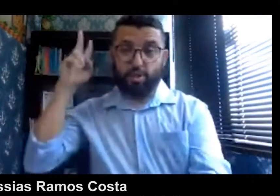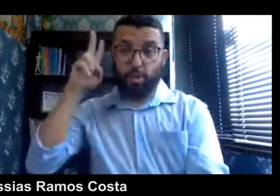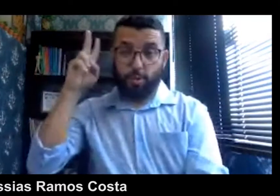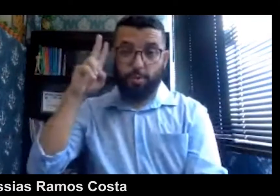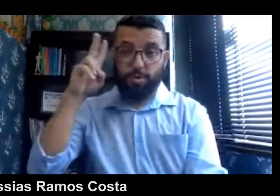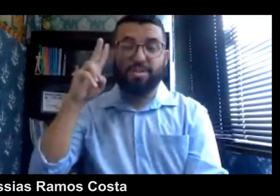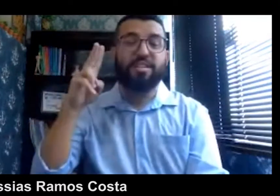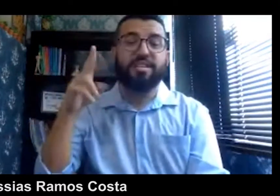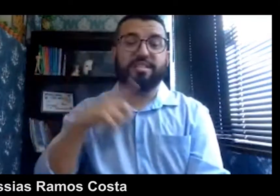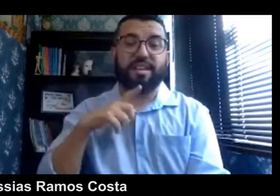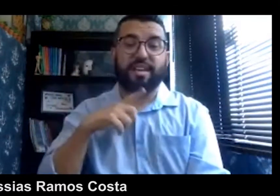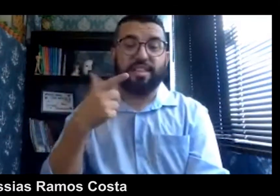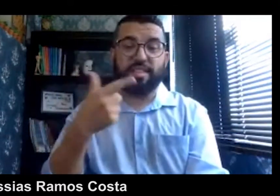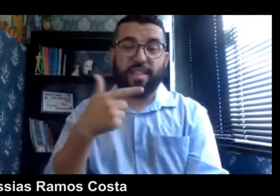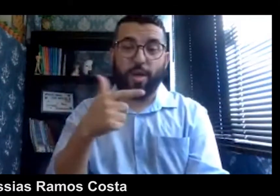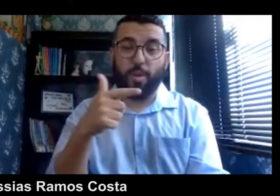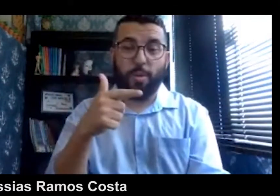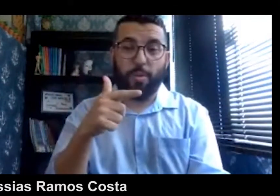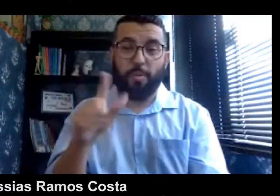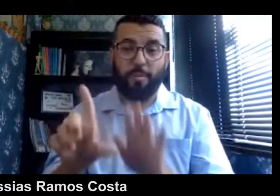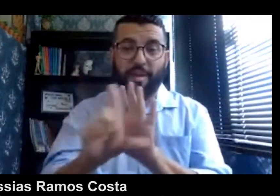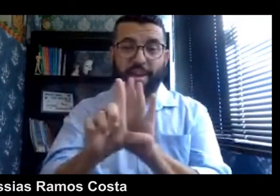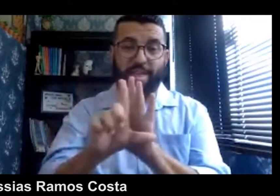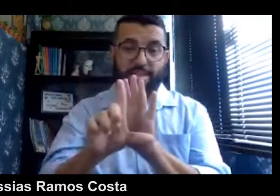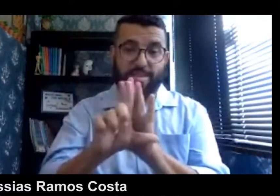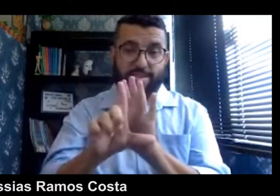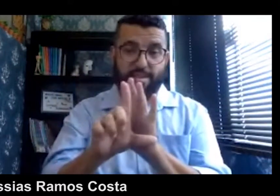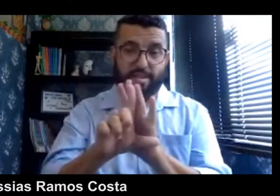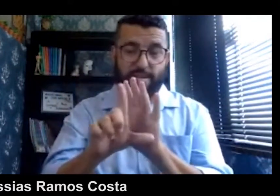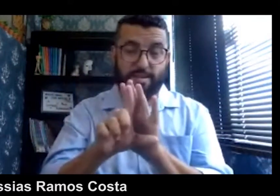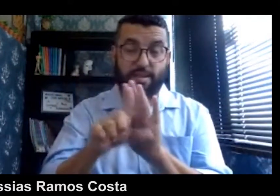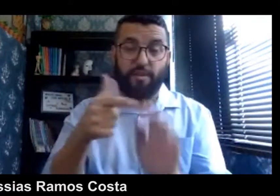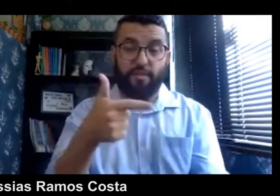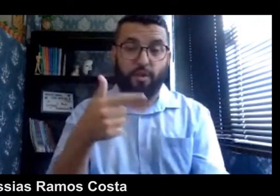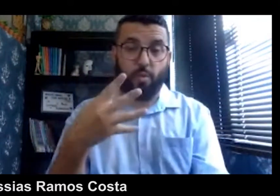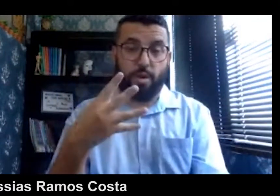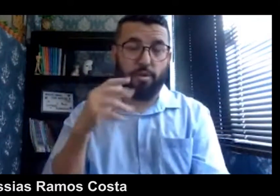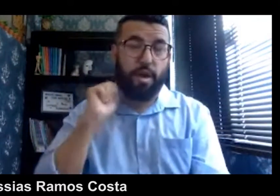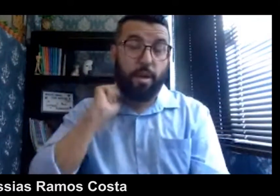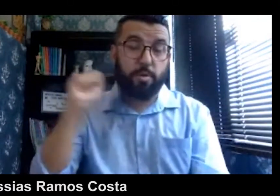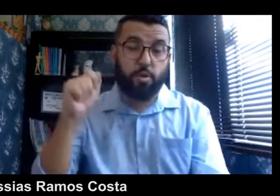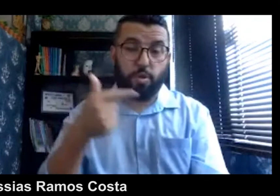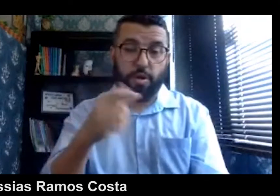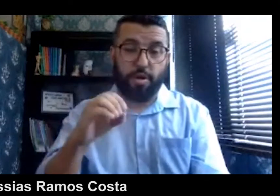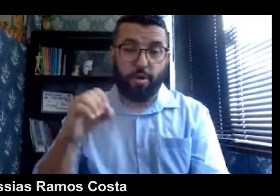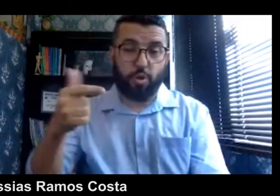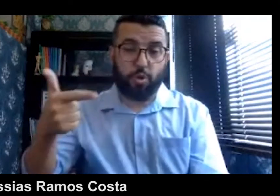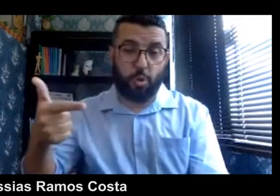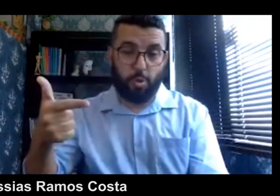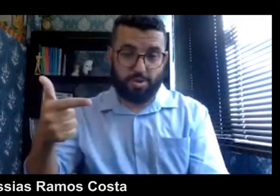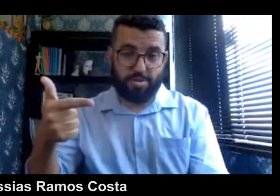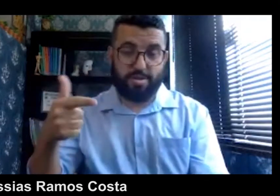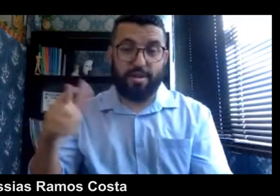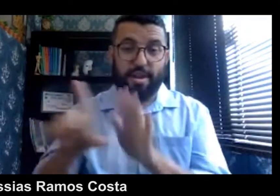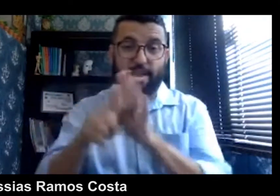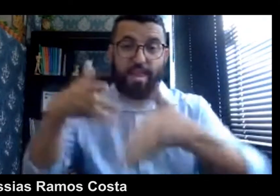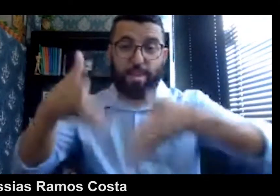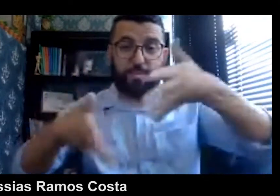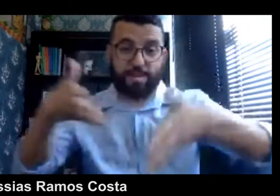Então, eu também lembro que antes não tinha lei. A lei 14 de abril, a lei de Libras,